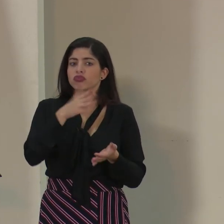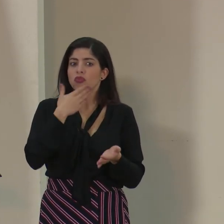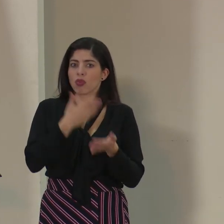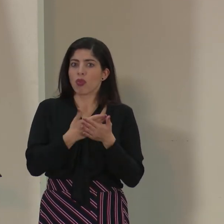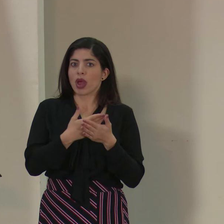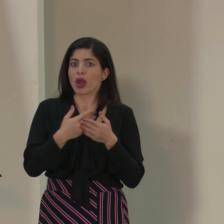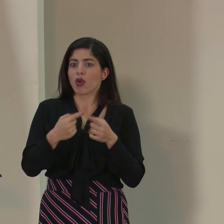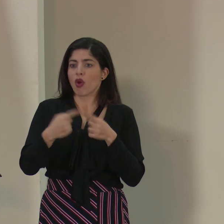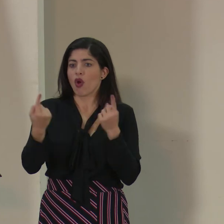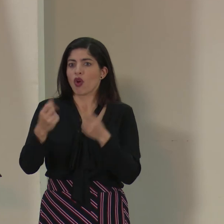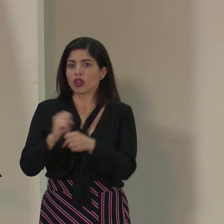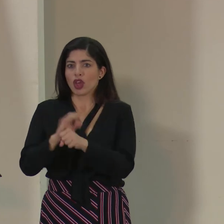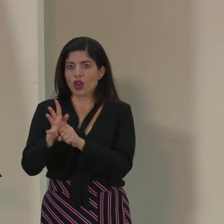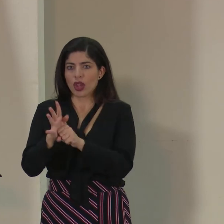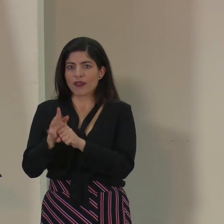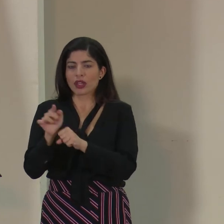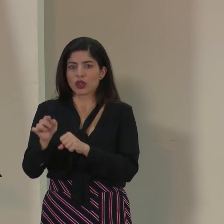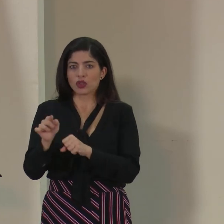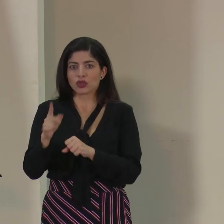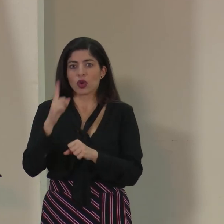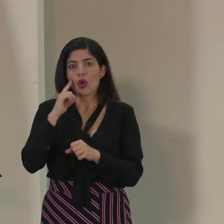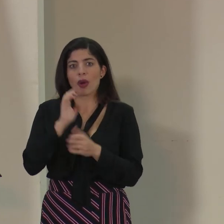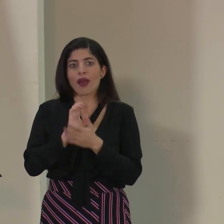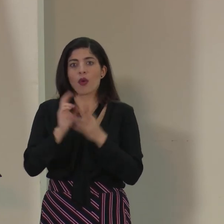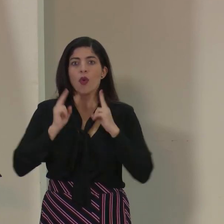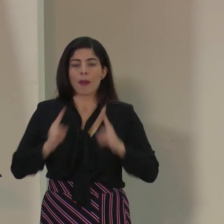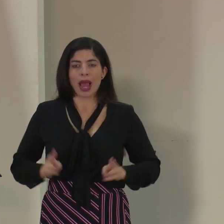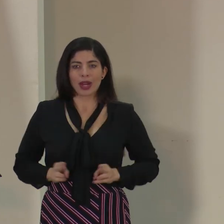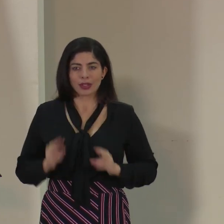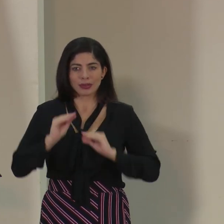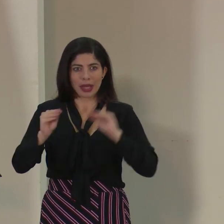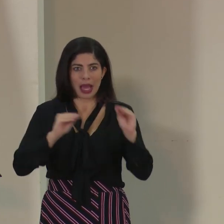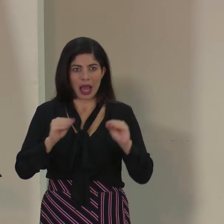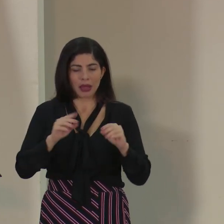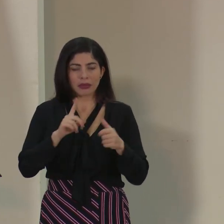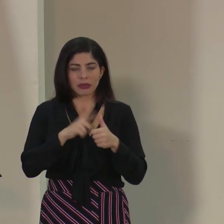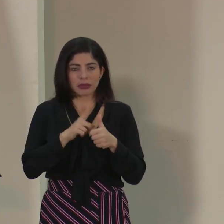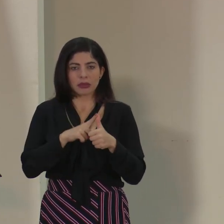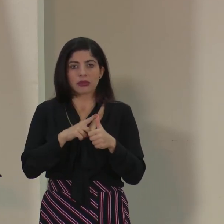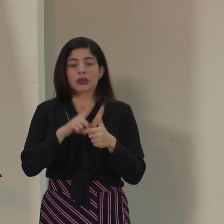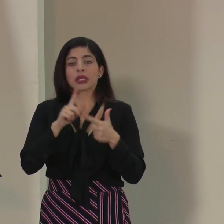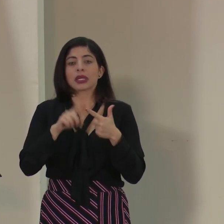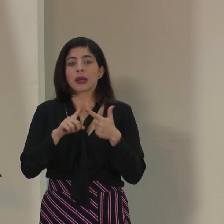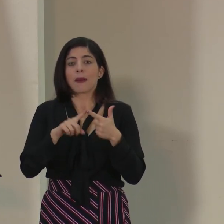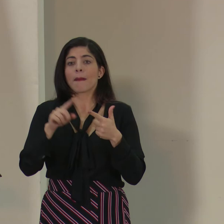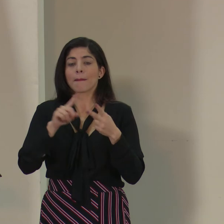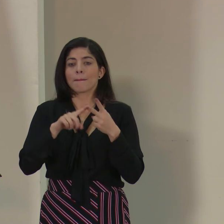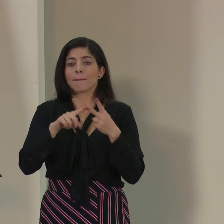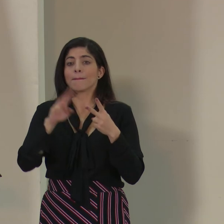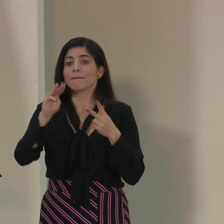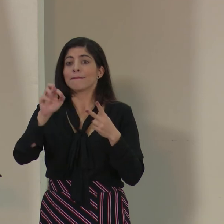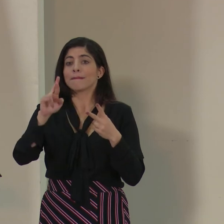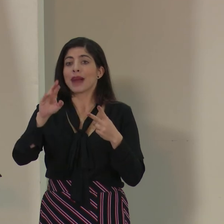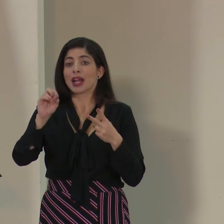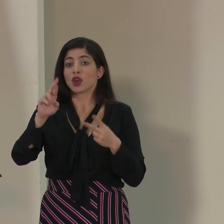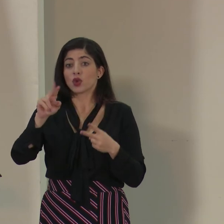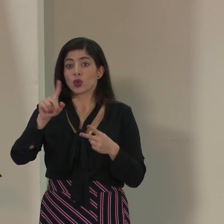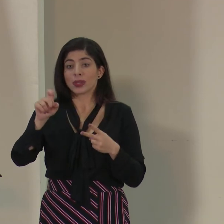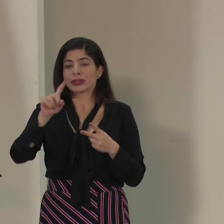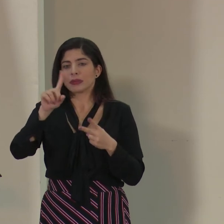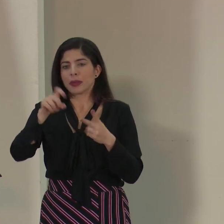otros tipos de coronavirus de transmisión en humanos. Y para don Mario Ruiz, entre la población